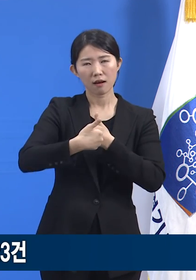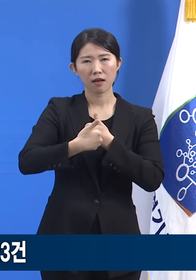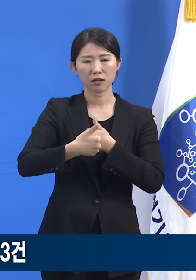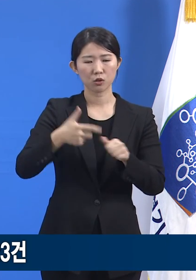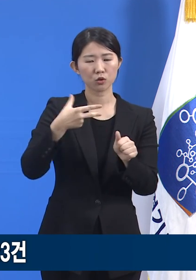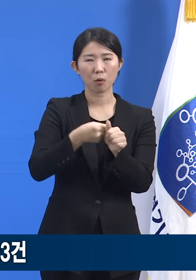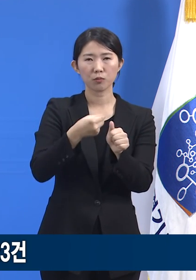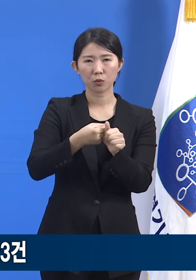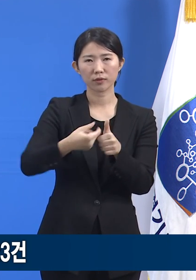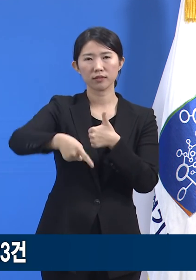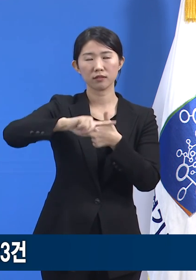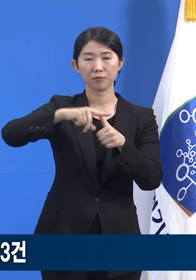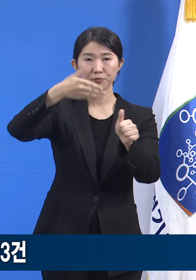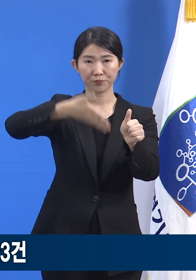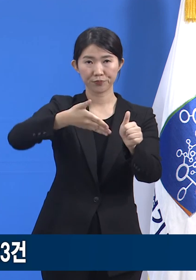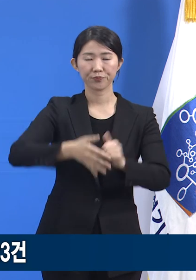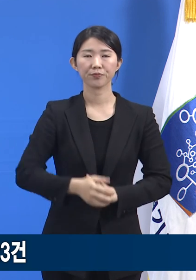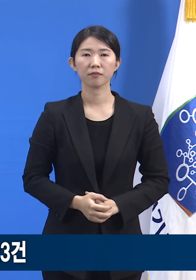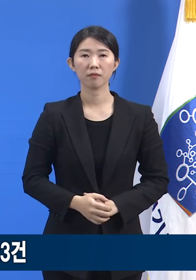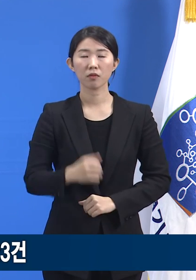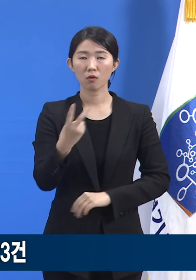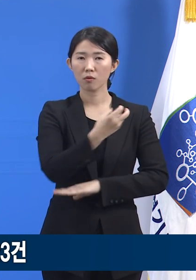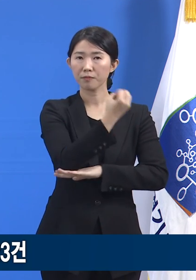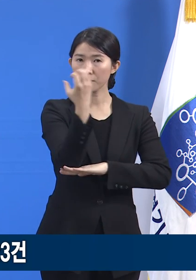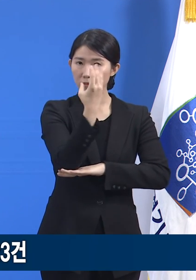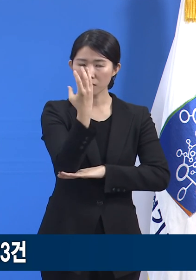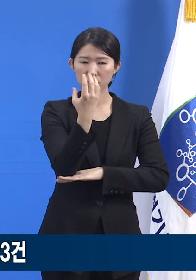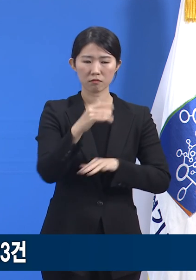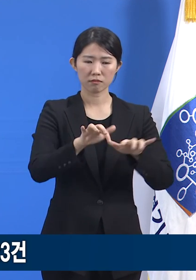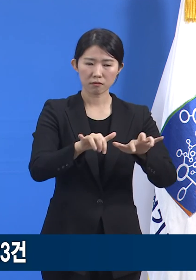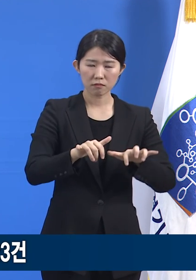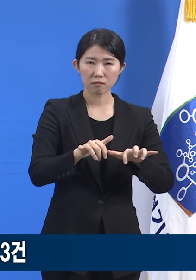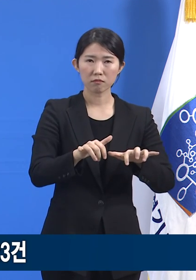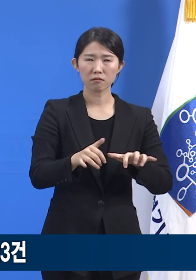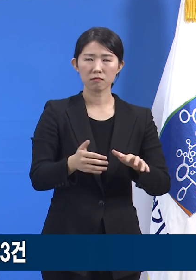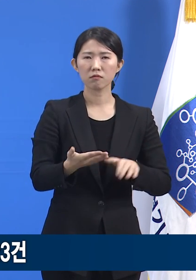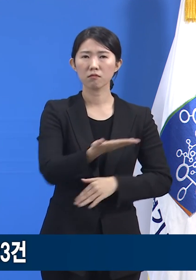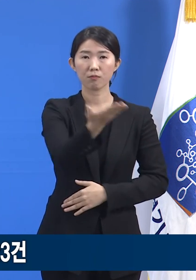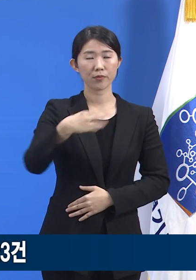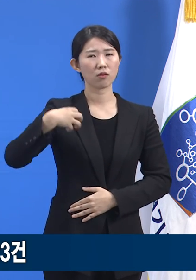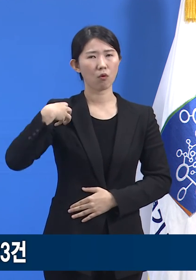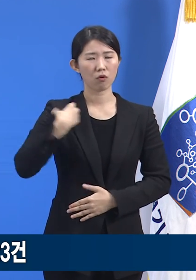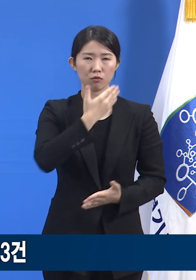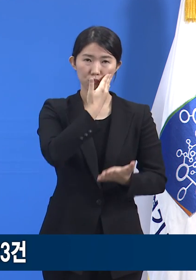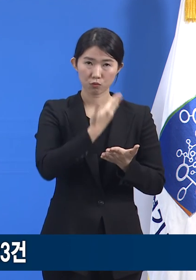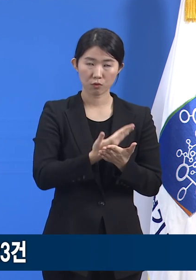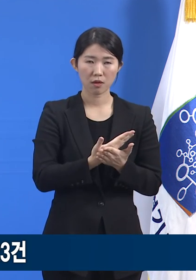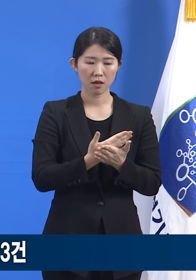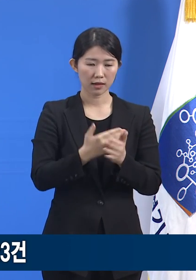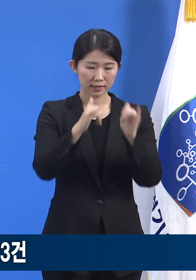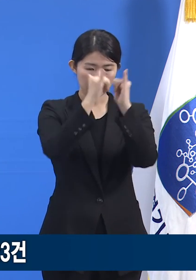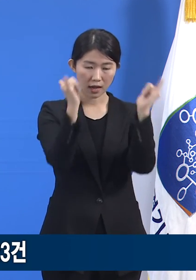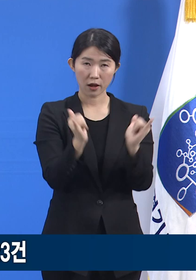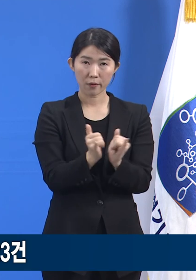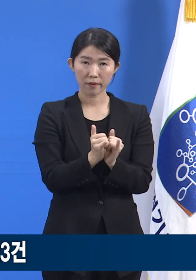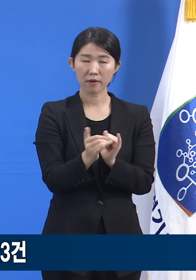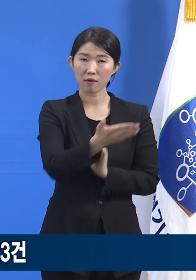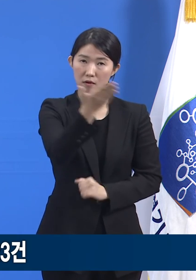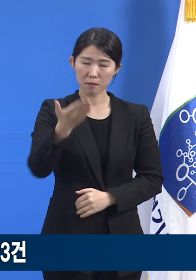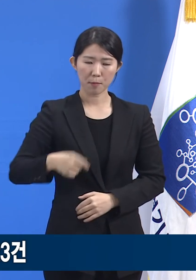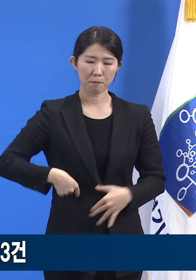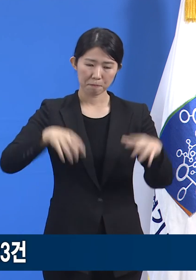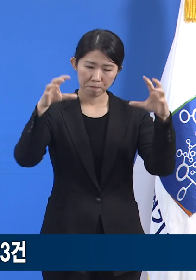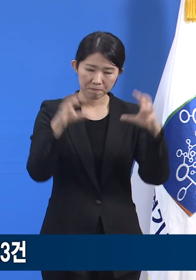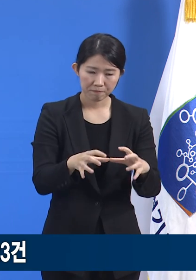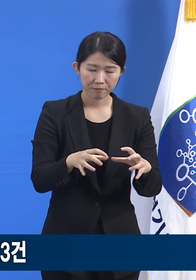언론과 미디어 역할도 그 어느 때보다 중요합니다. 전 사회의 구성원이 마음을 모으고 각자의 역할을 충실히